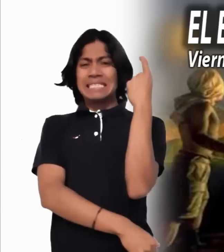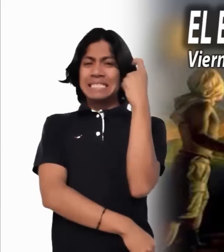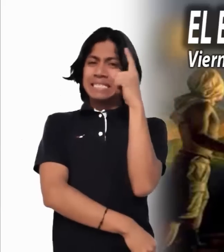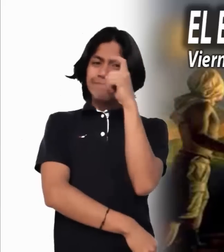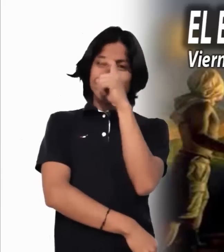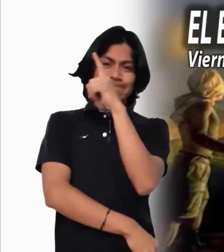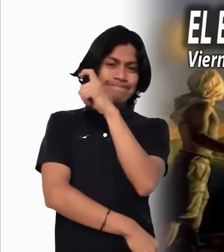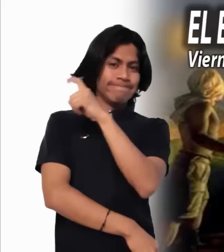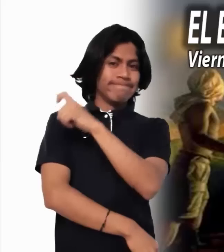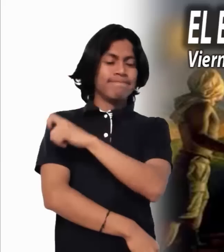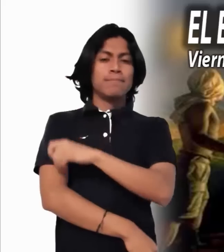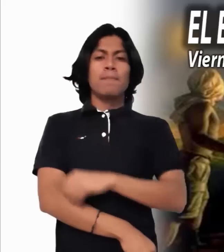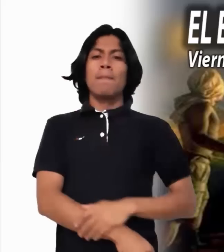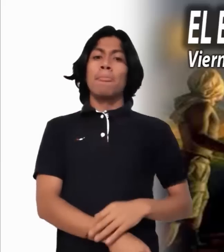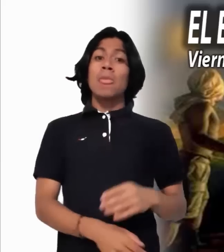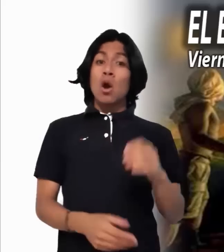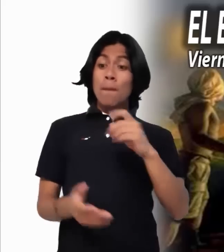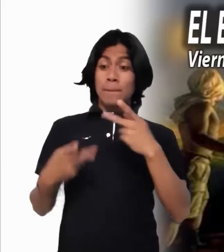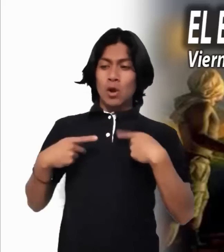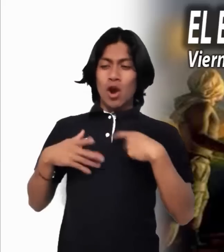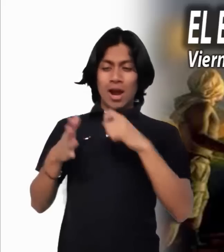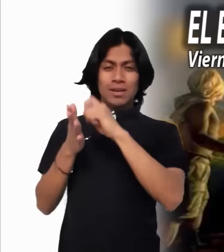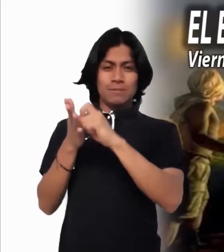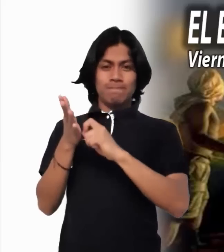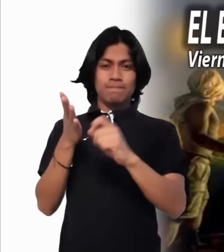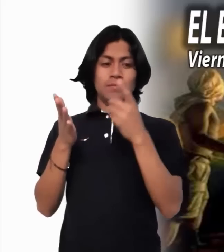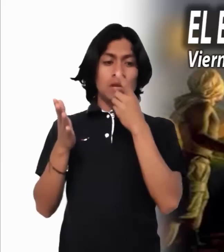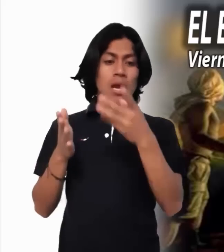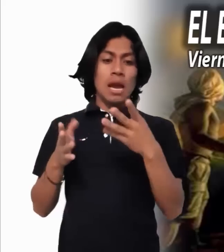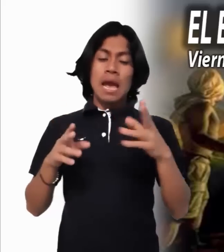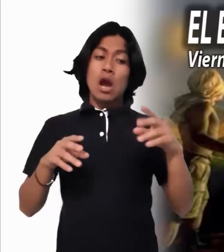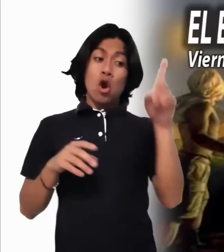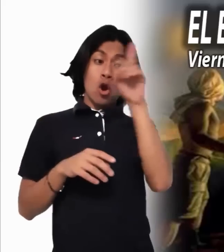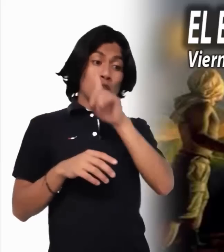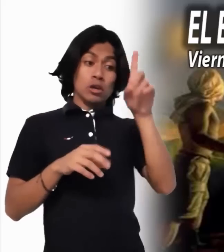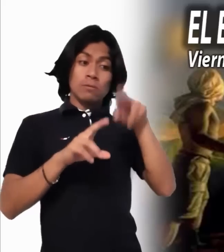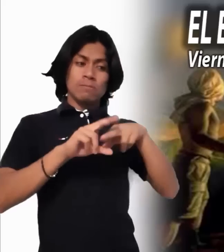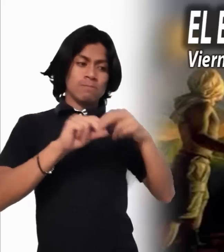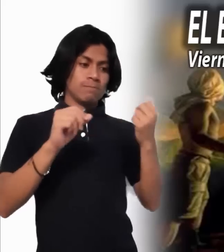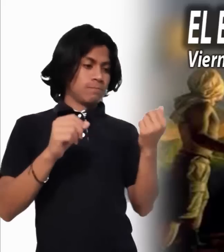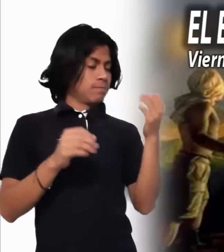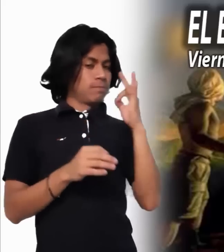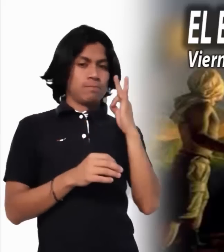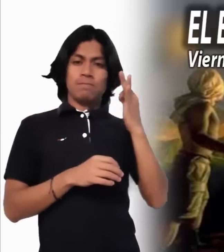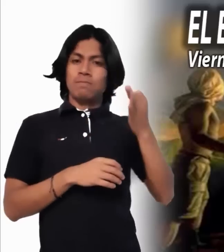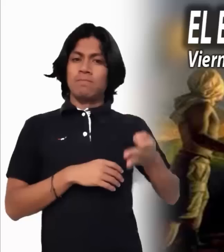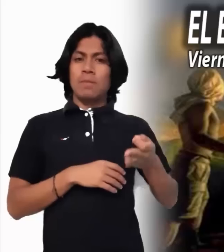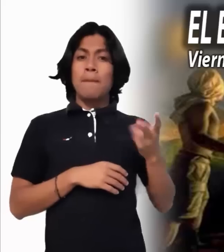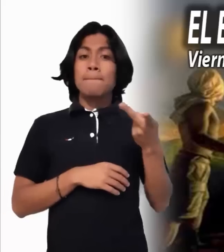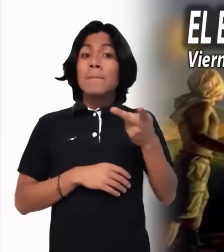nadie acepta consejos, en cambio, todos estamos dispuestos a aceptar dinero.